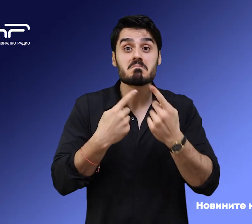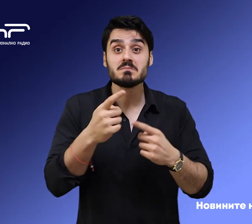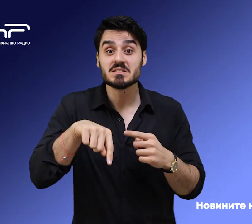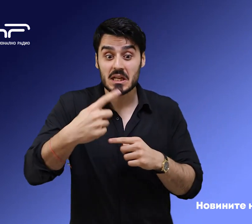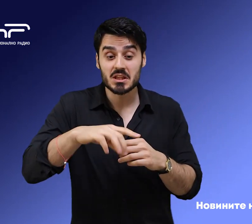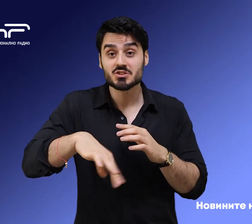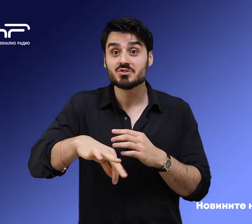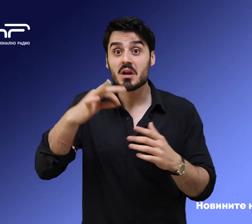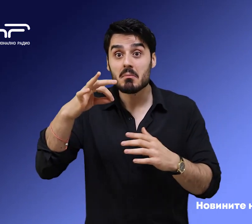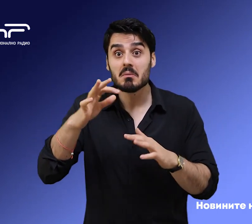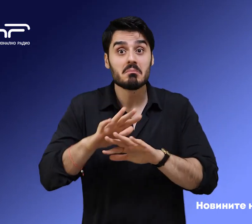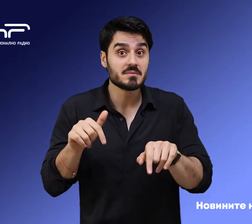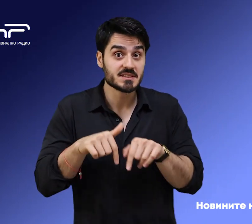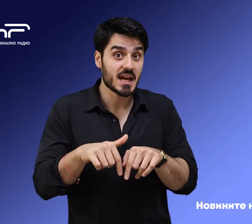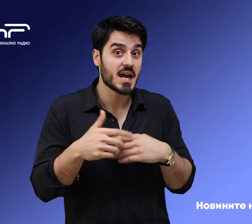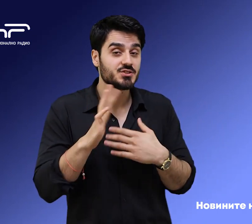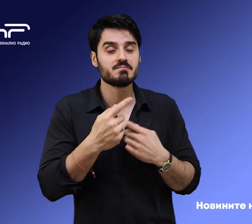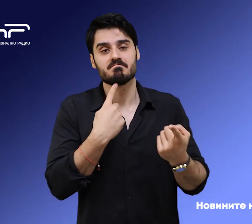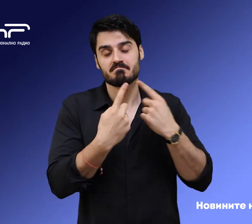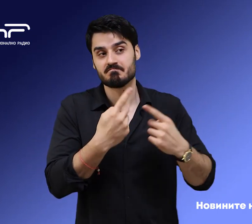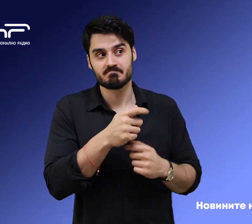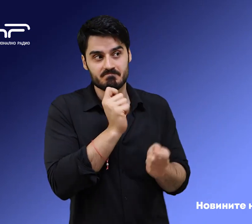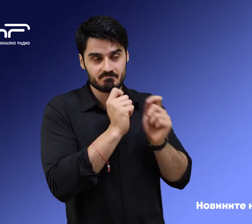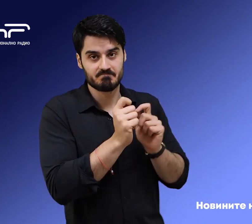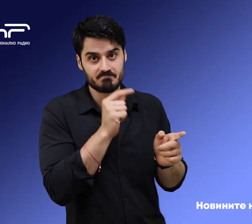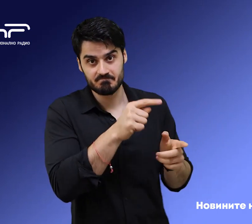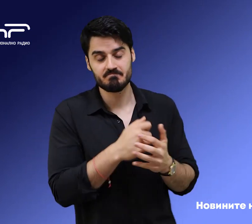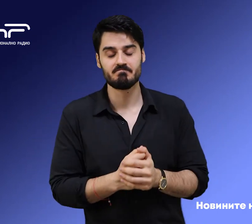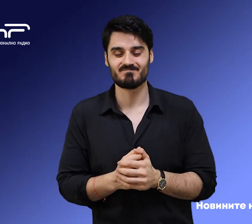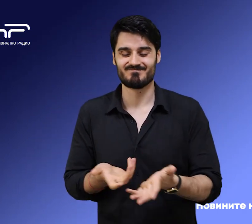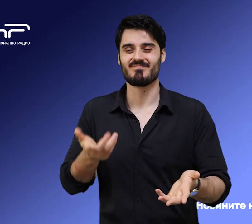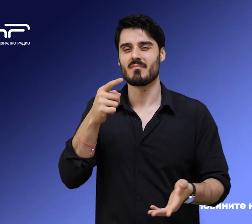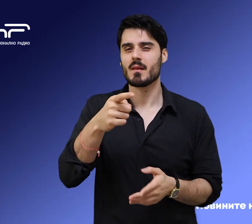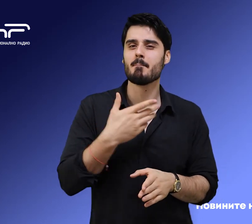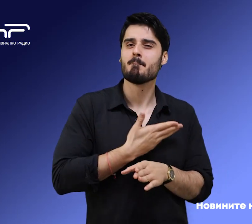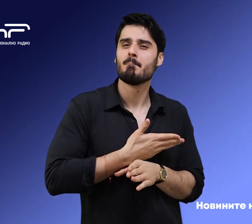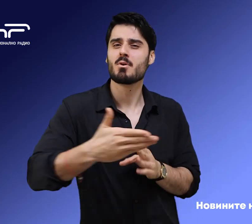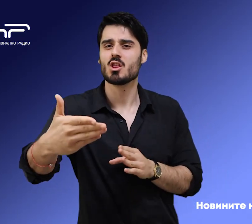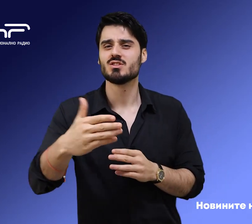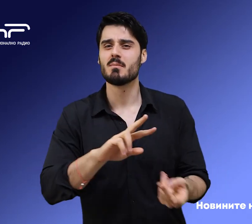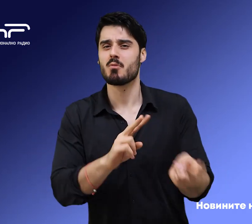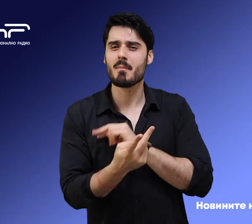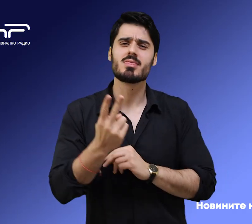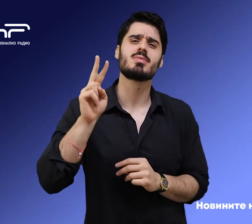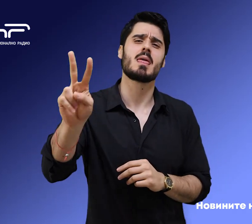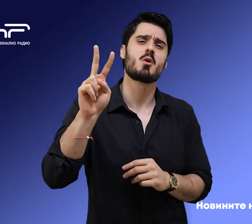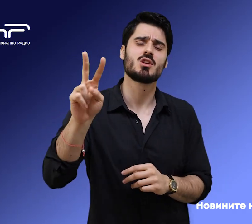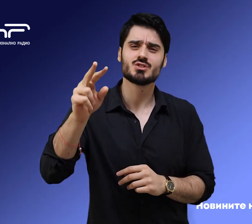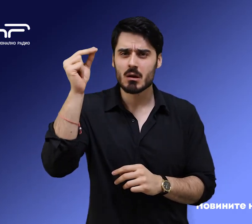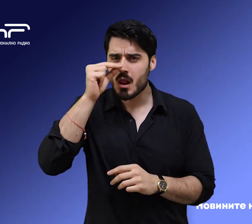Жребия и всичко за него от репортеранит Светелина Стоянова. Коалицията «Продължаваме промяната демократична България» тръгват на